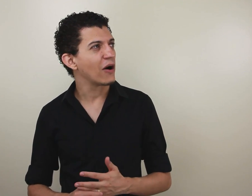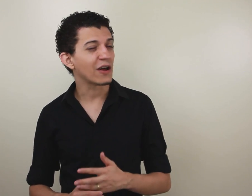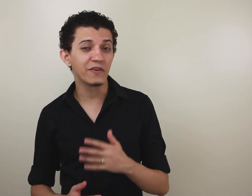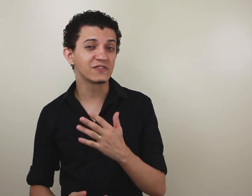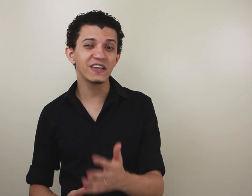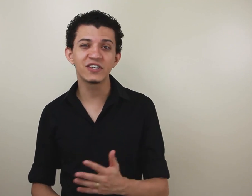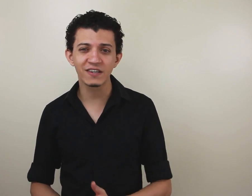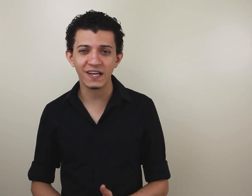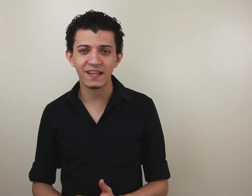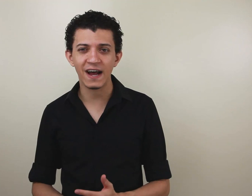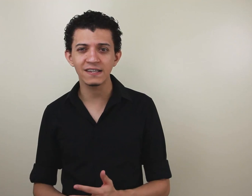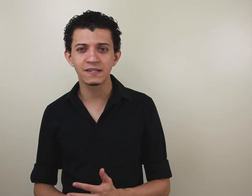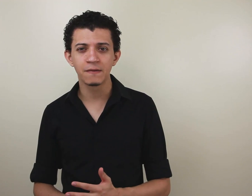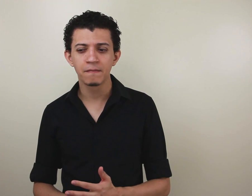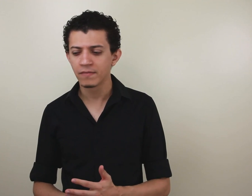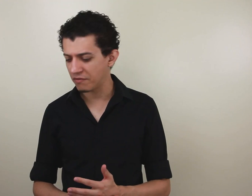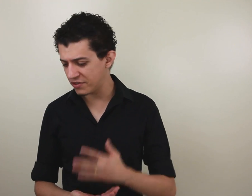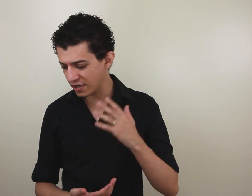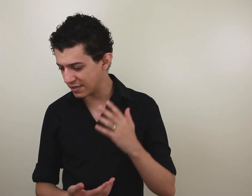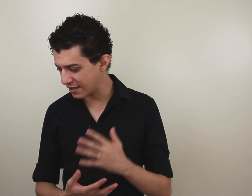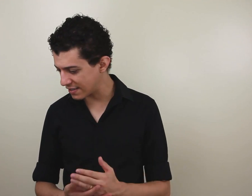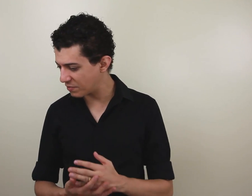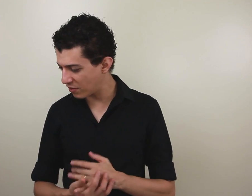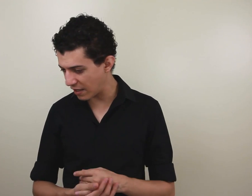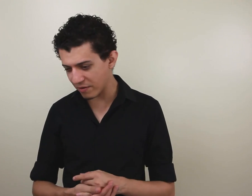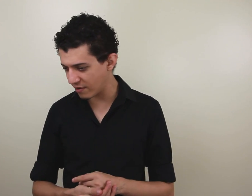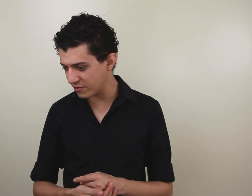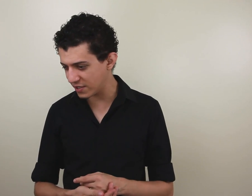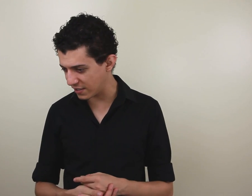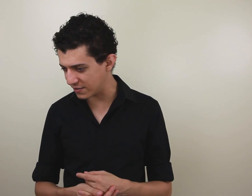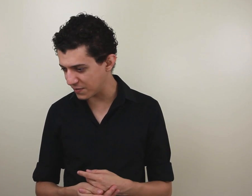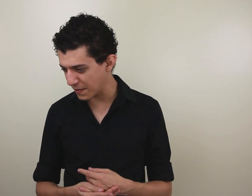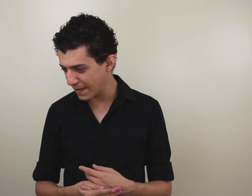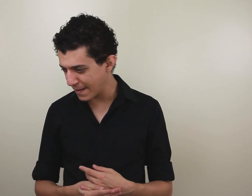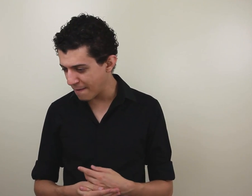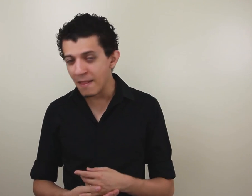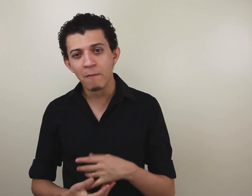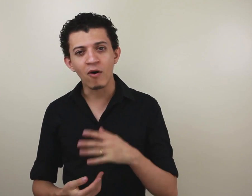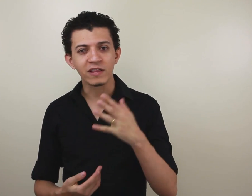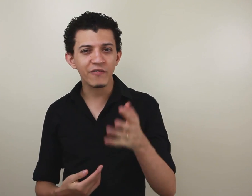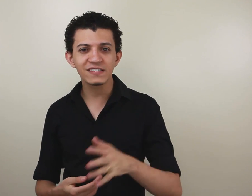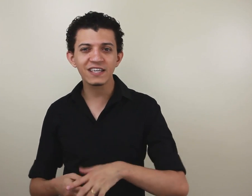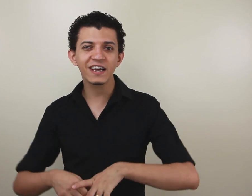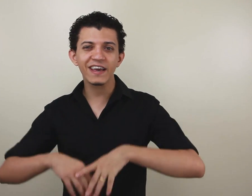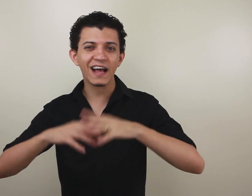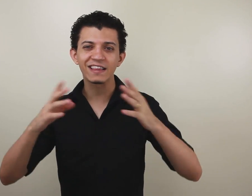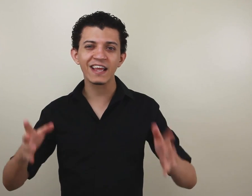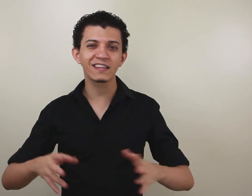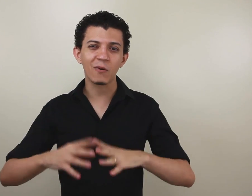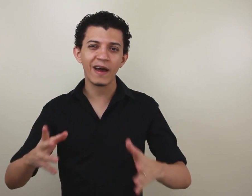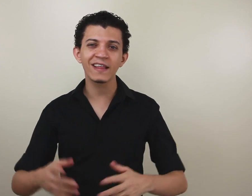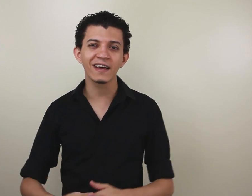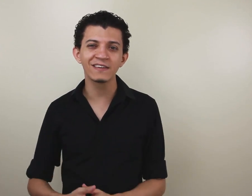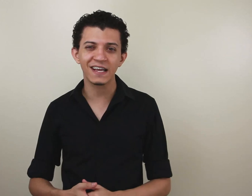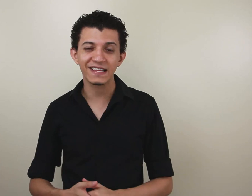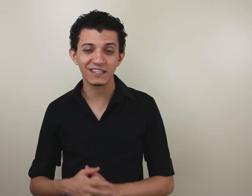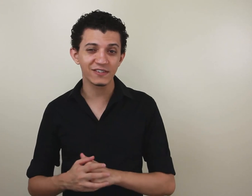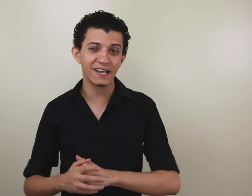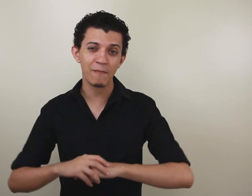Talvez vinte anos atrás. Vinte anos atrás também eu lembro que não tinha isso. Bom, talvez seja aí há trinta, quarenta anos atrás. Você é